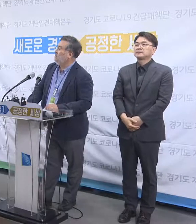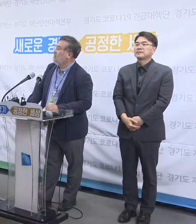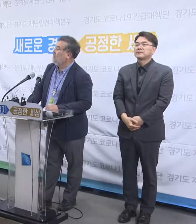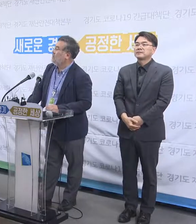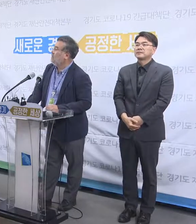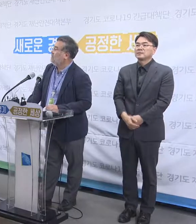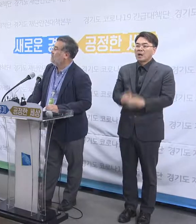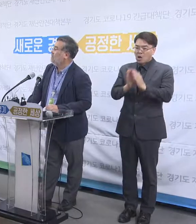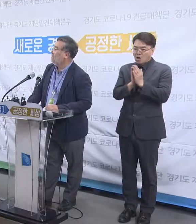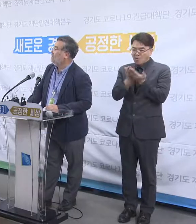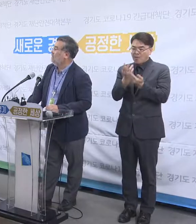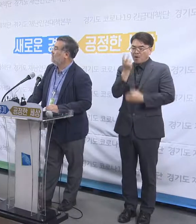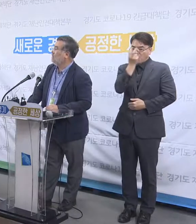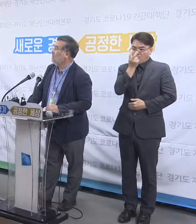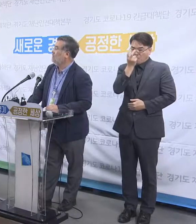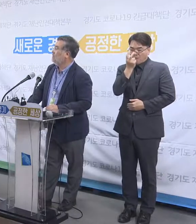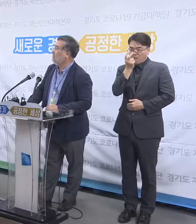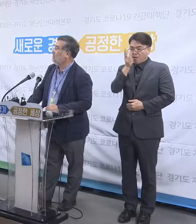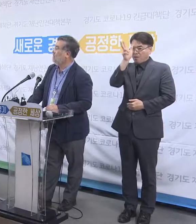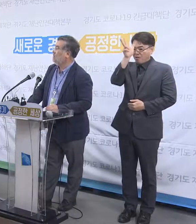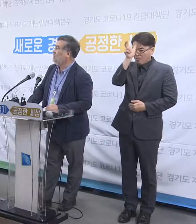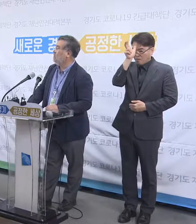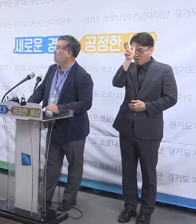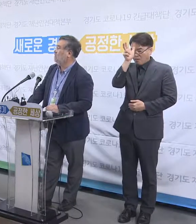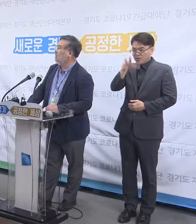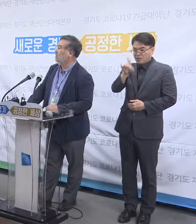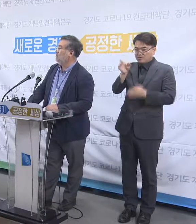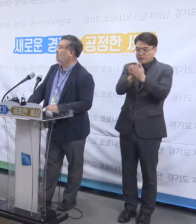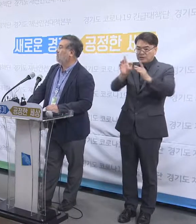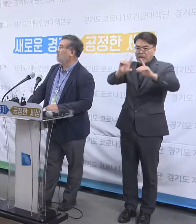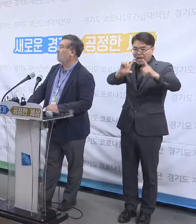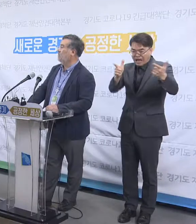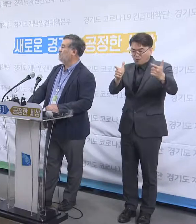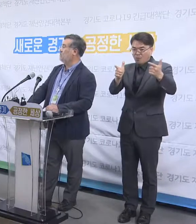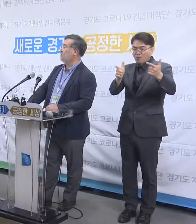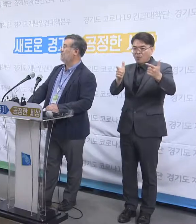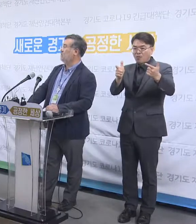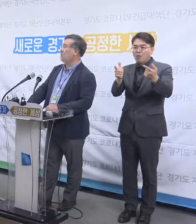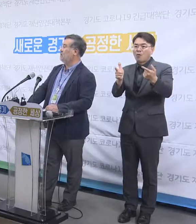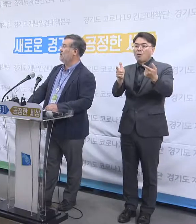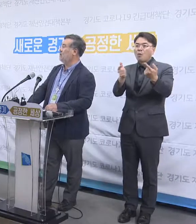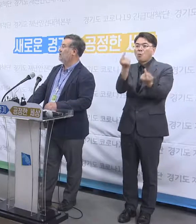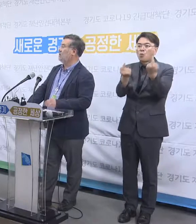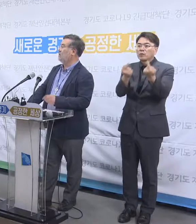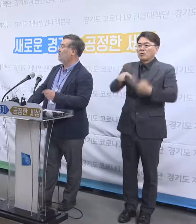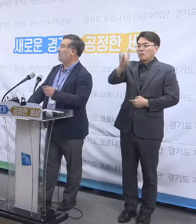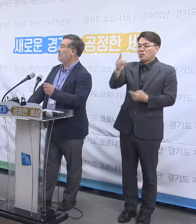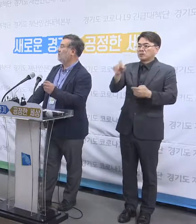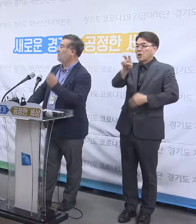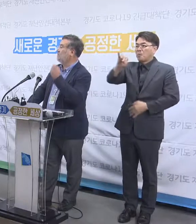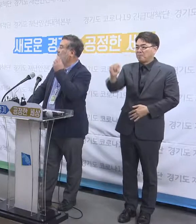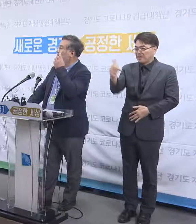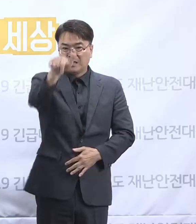본격 수사를 경찰에서 바로 하지 않고 민간합동조사단에서 하게 된 배경에 대한 질을 주셨습니다.